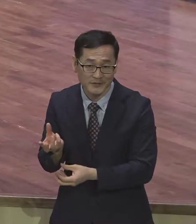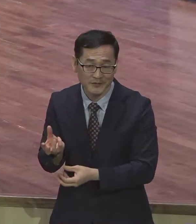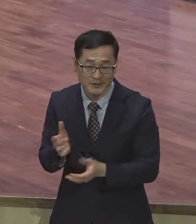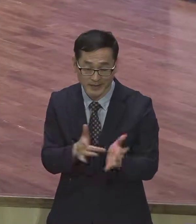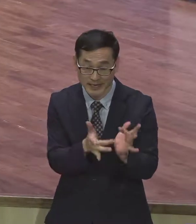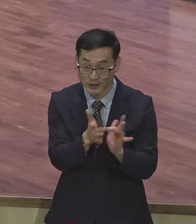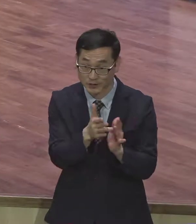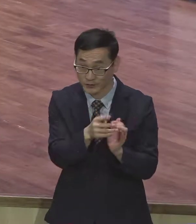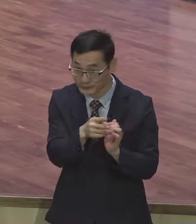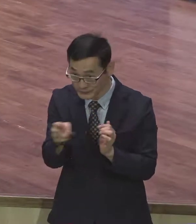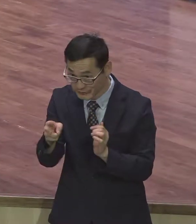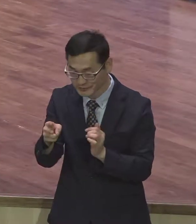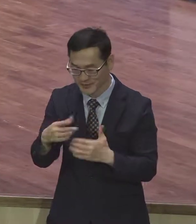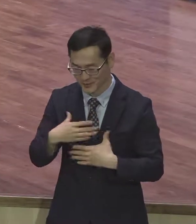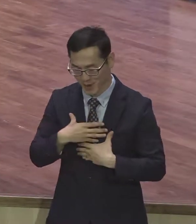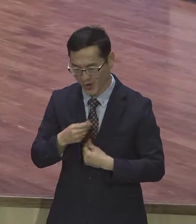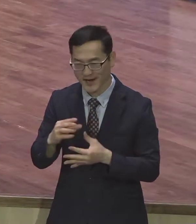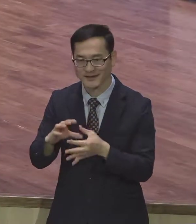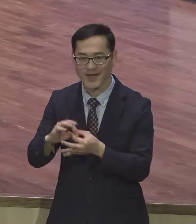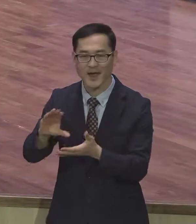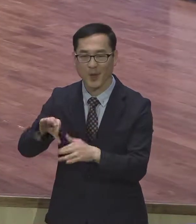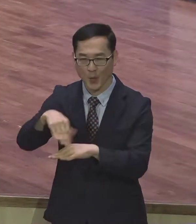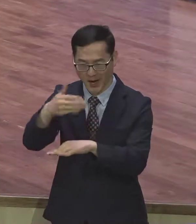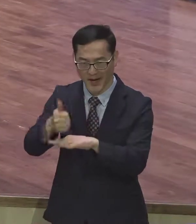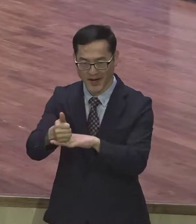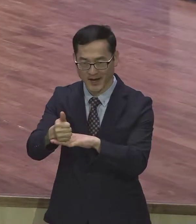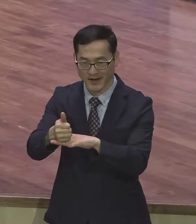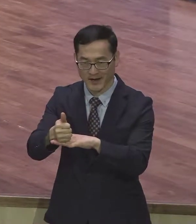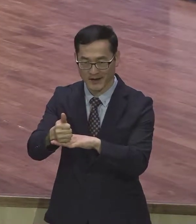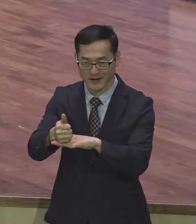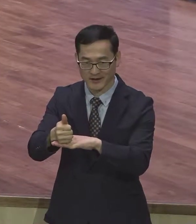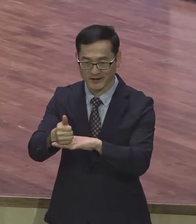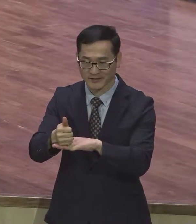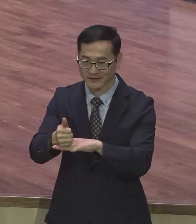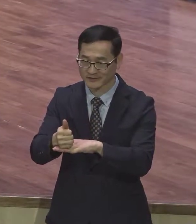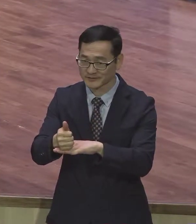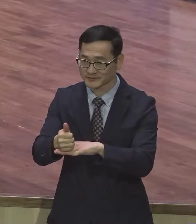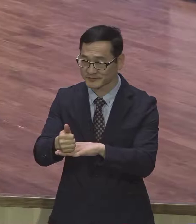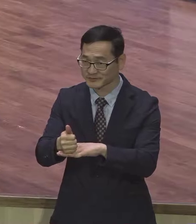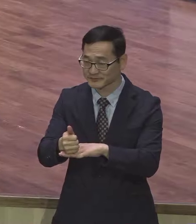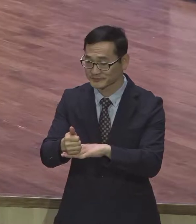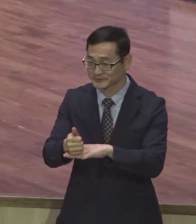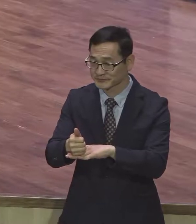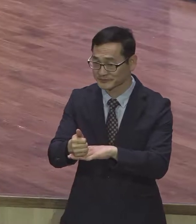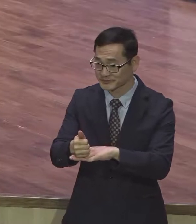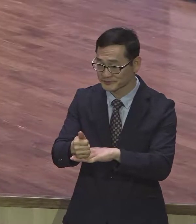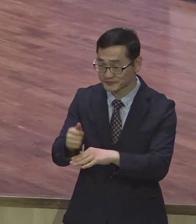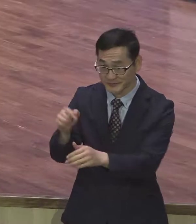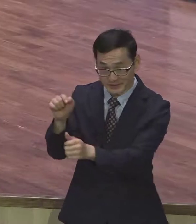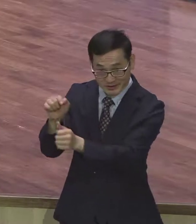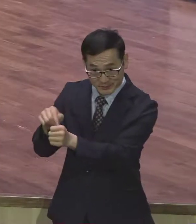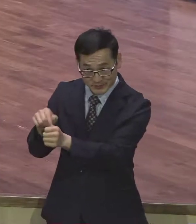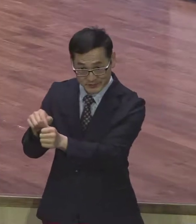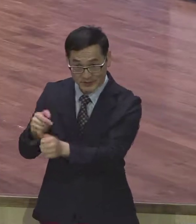평강을 더한 무궁한 분이다. 그분이 지금 어떻게 해요? 여러분 안에 와 계십니다.